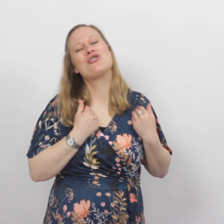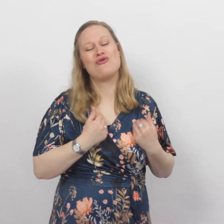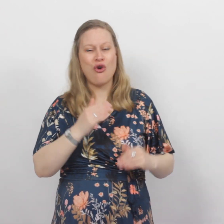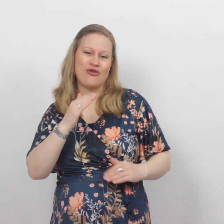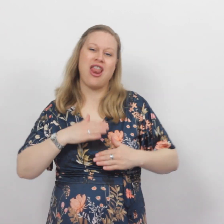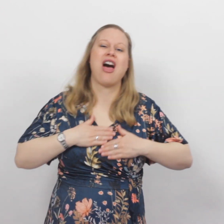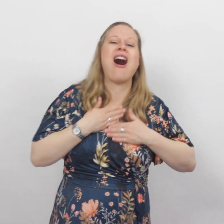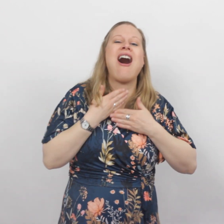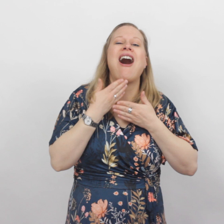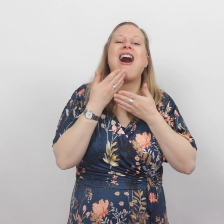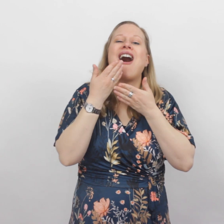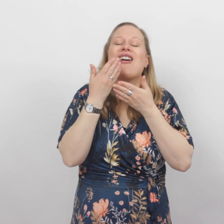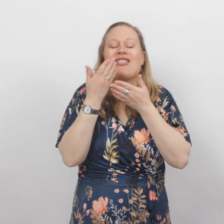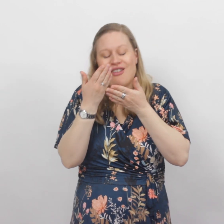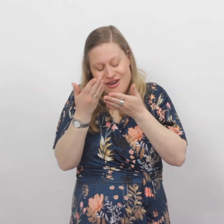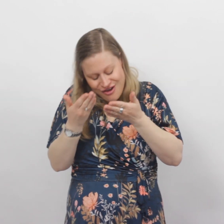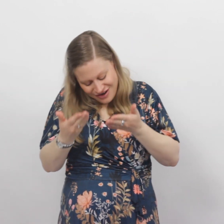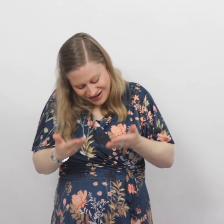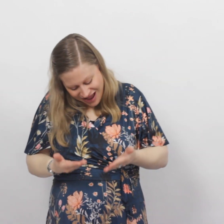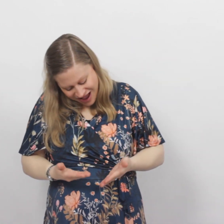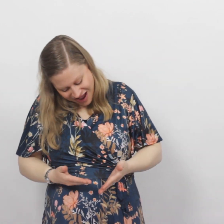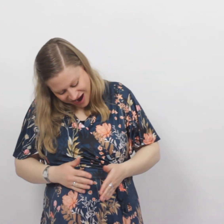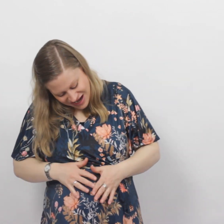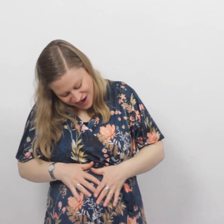Hartvol verlangen naar jou